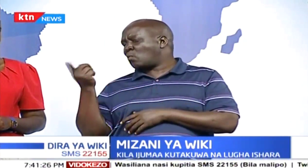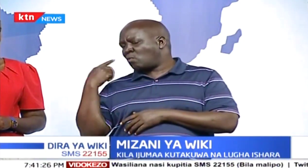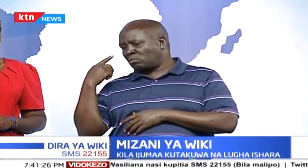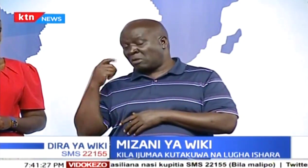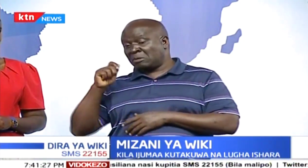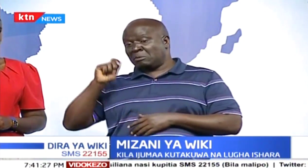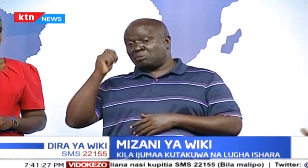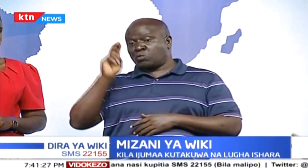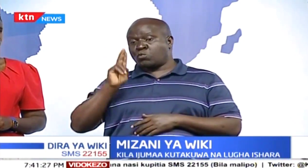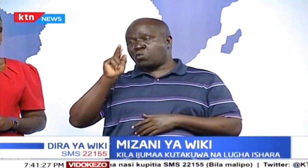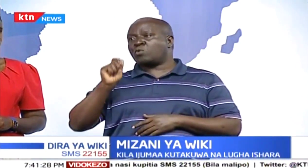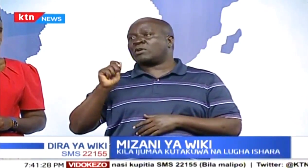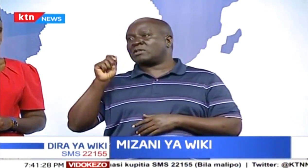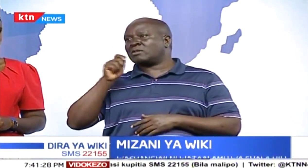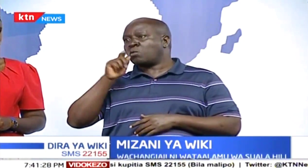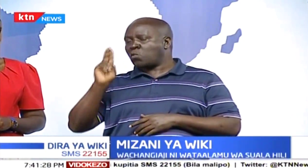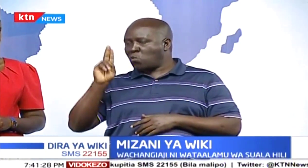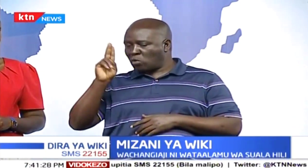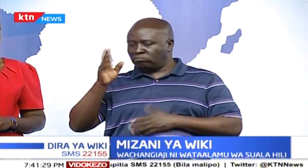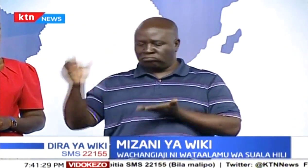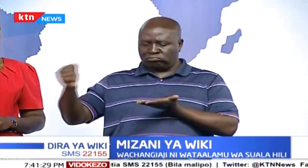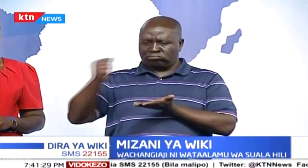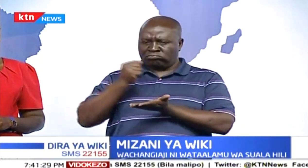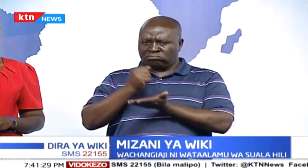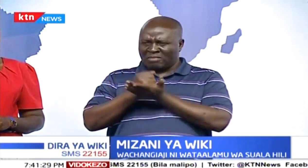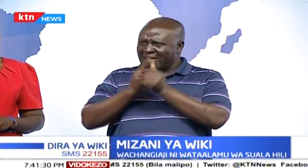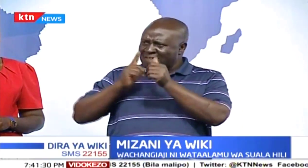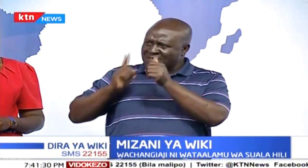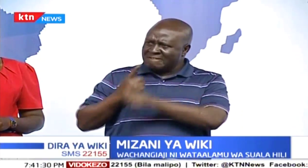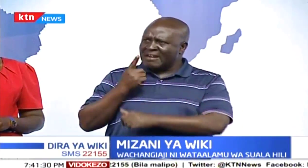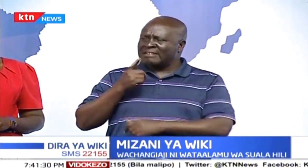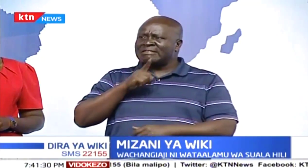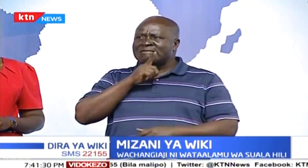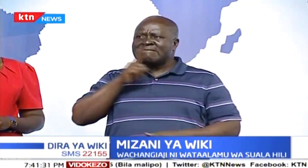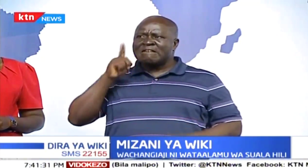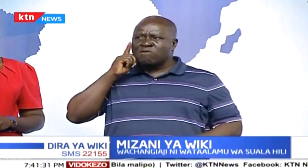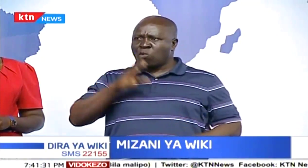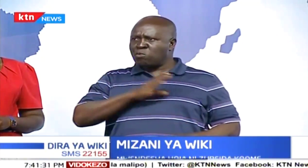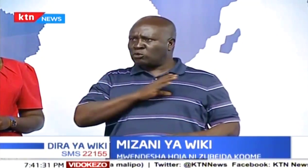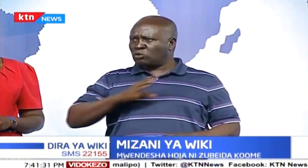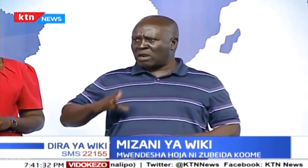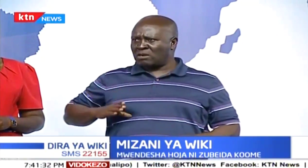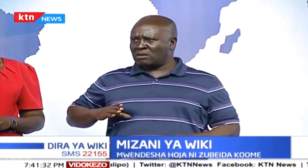shida zile ambazo tunaona ziko kwenye hizi.